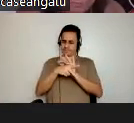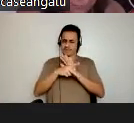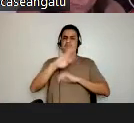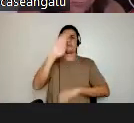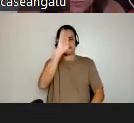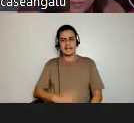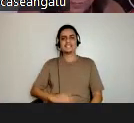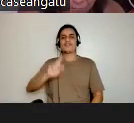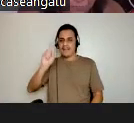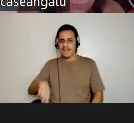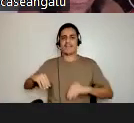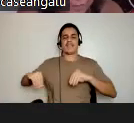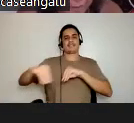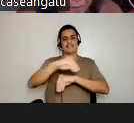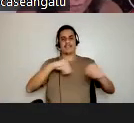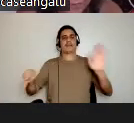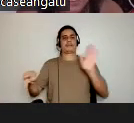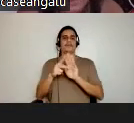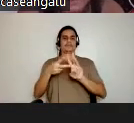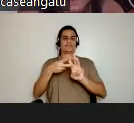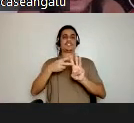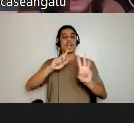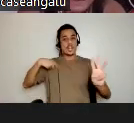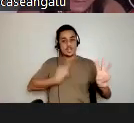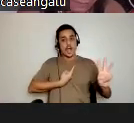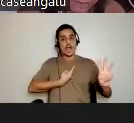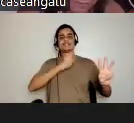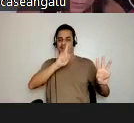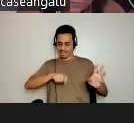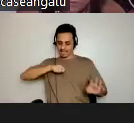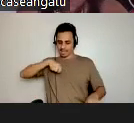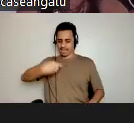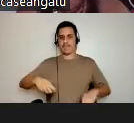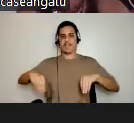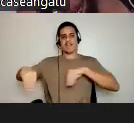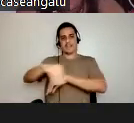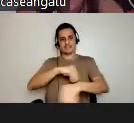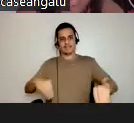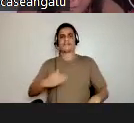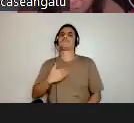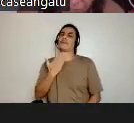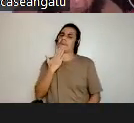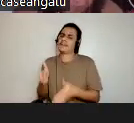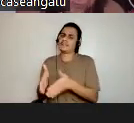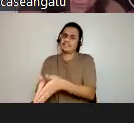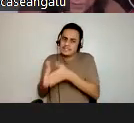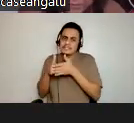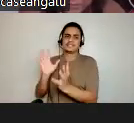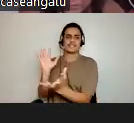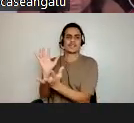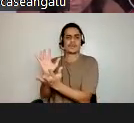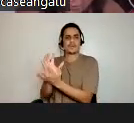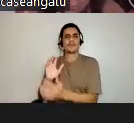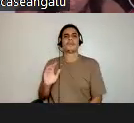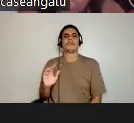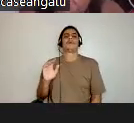dos povos originários. Nós somos a terra desse lugar aqui. A gente pede a licença ao povo das encantarias, eu sou das encantarias,